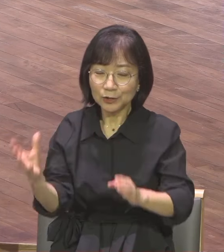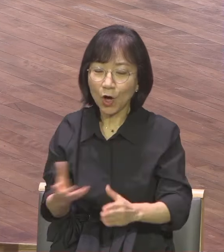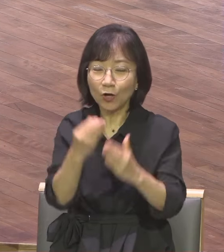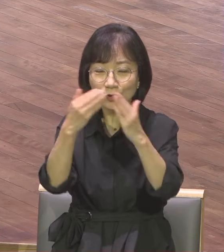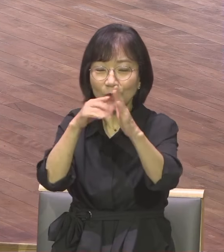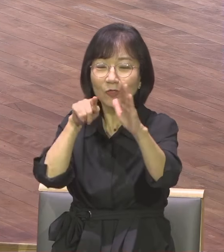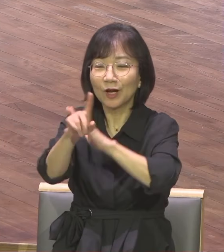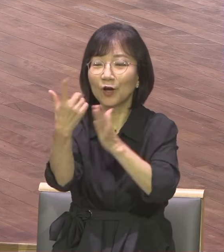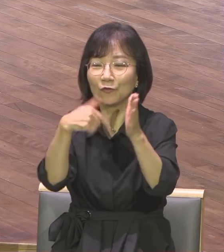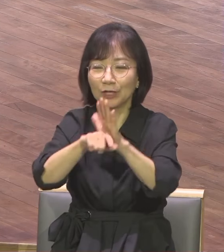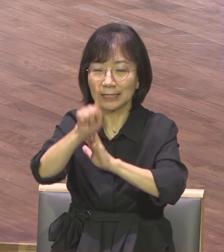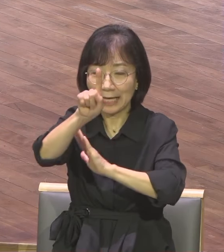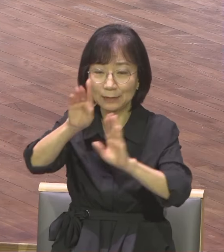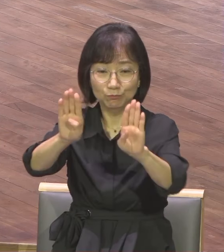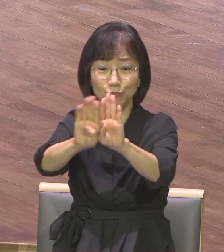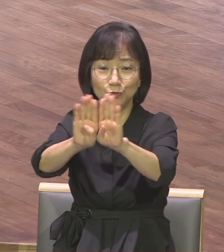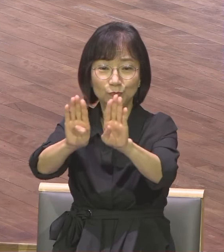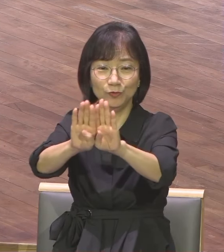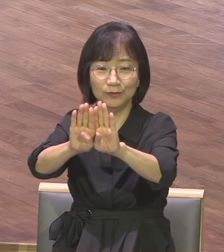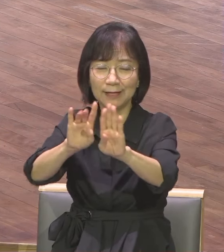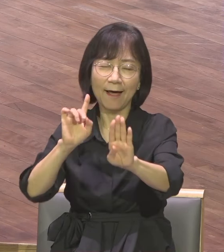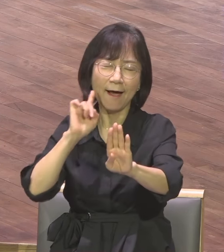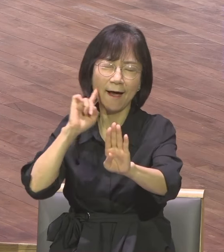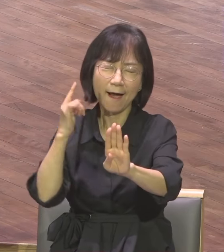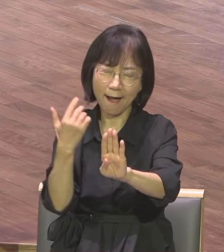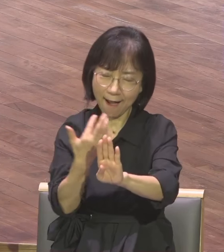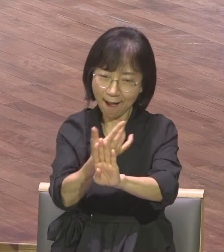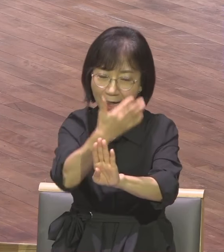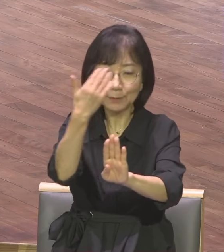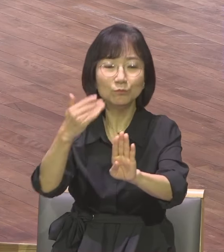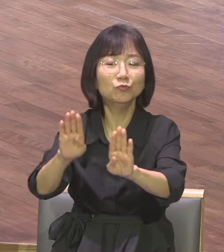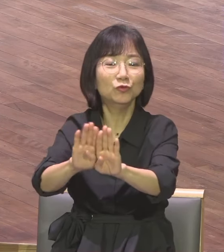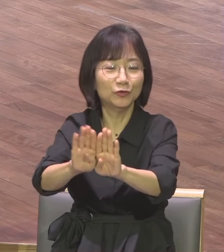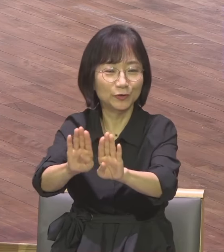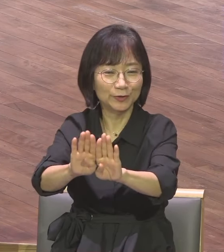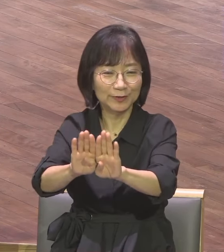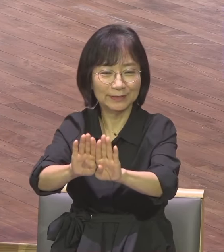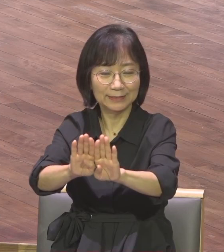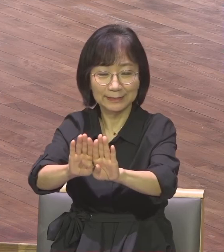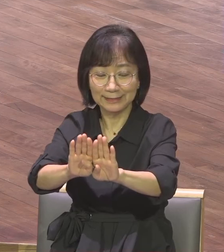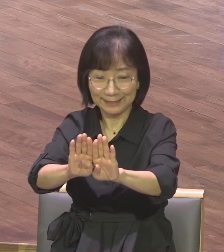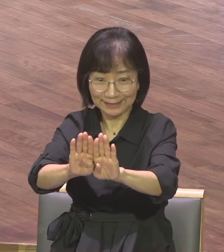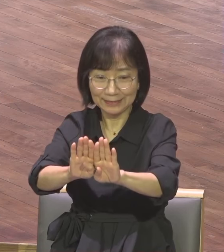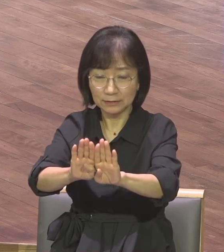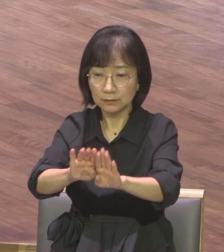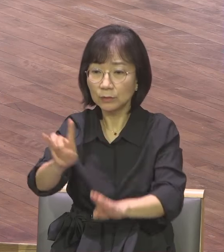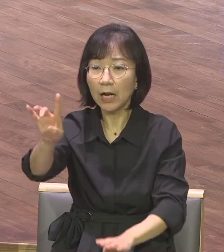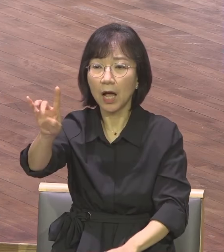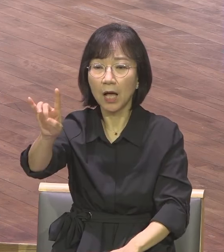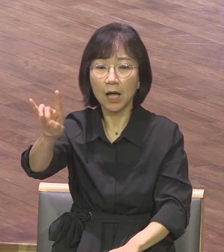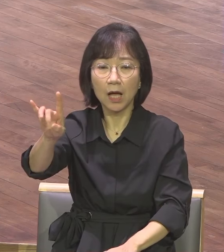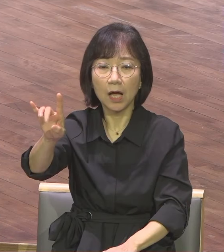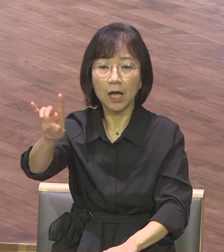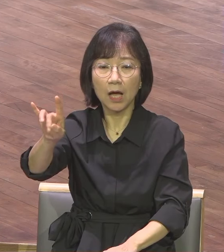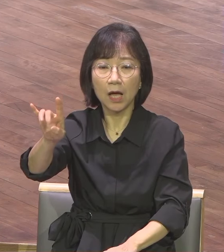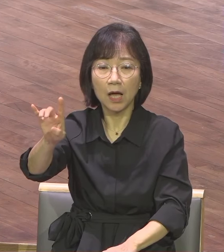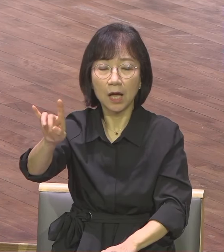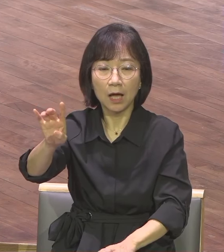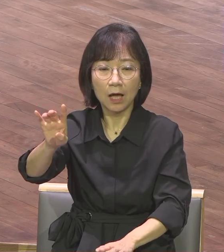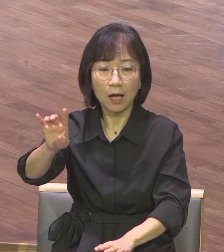미문입니다 아름다운 미를 사용해서 들어가는 문이 한 문밖에 없어요 그게 더블 게이트라고